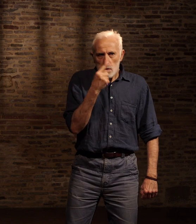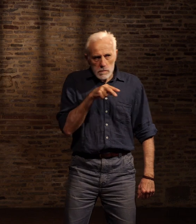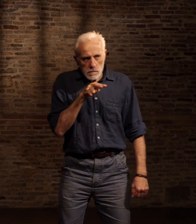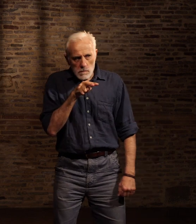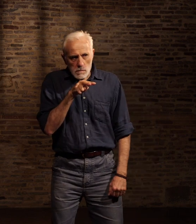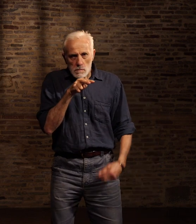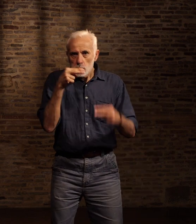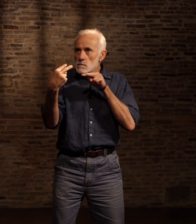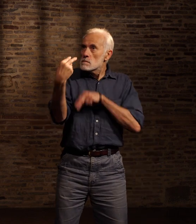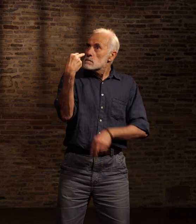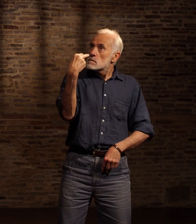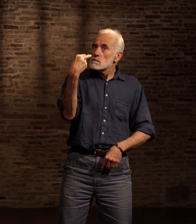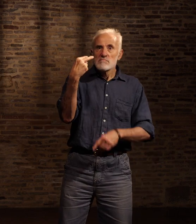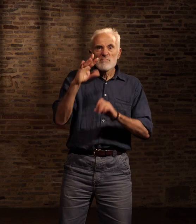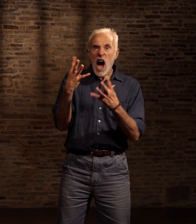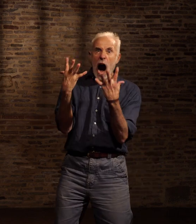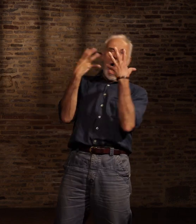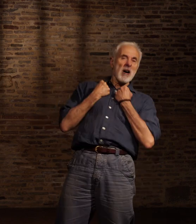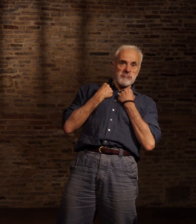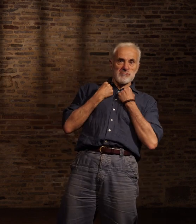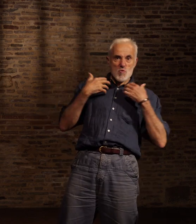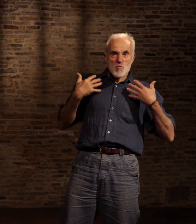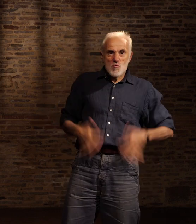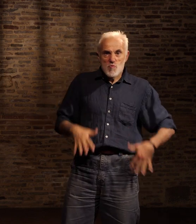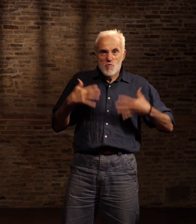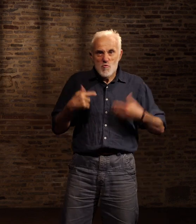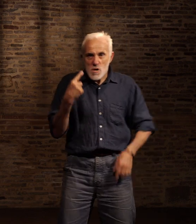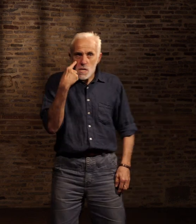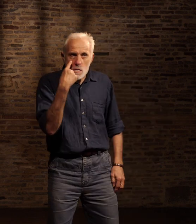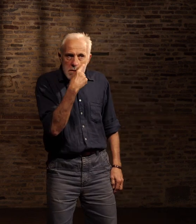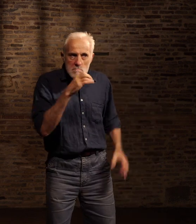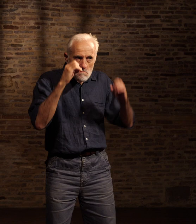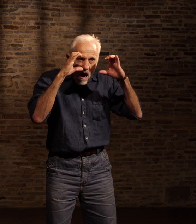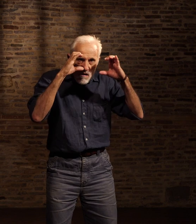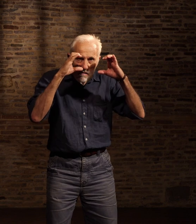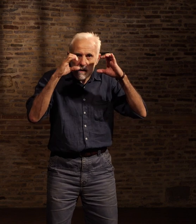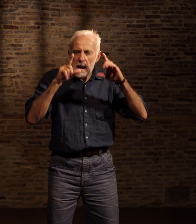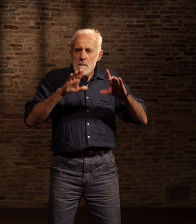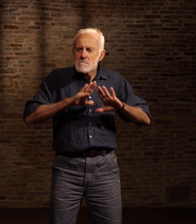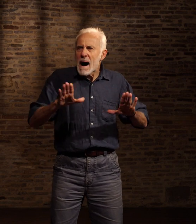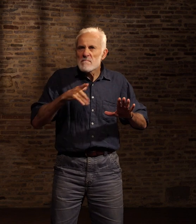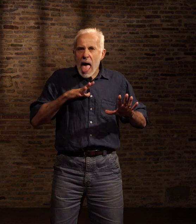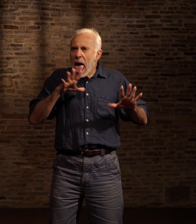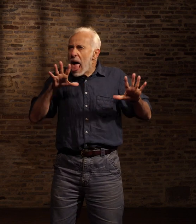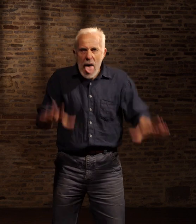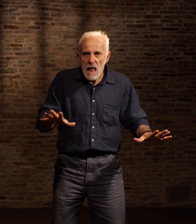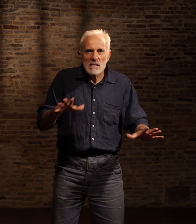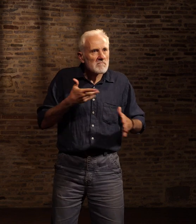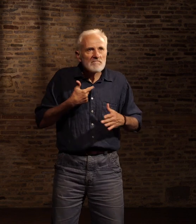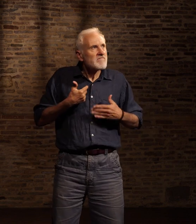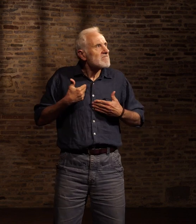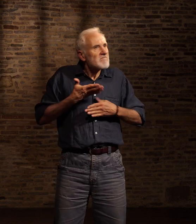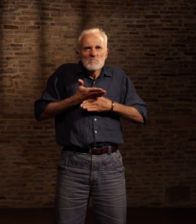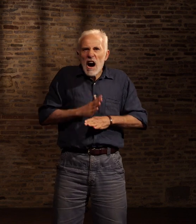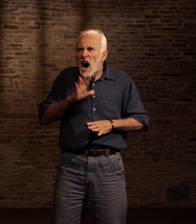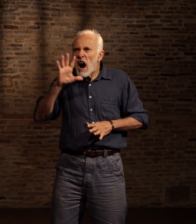les fixer, ils se miaient en gueule de carnassiers géants Deux entre eux de haine chargés à bloc Et prêts à déchaîner contre l'humanité entière Une